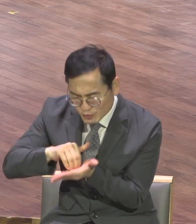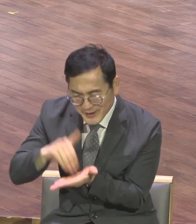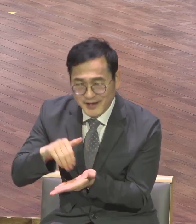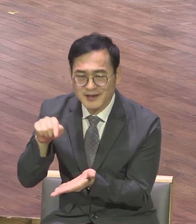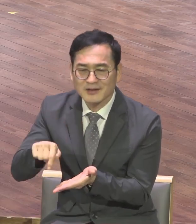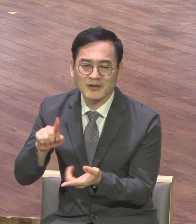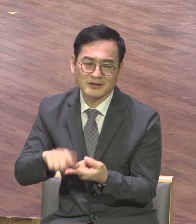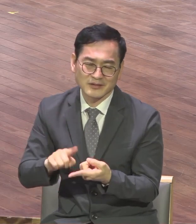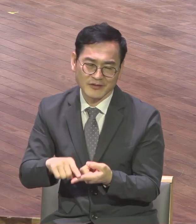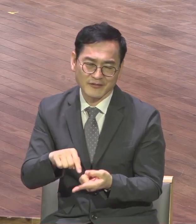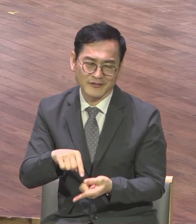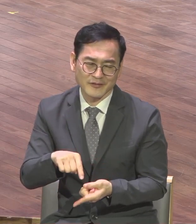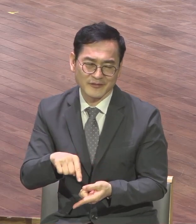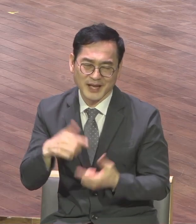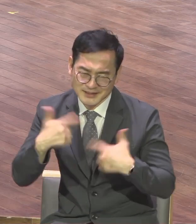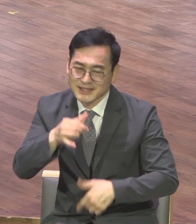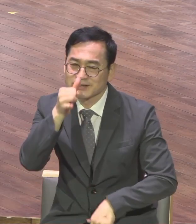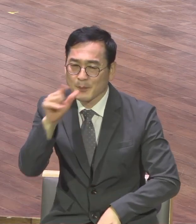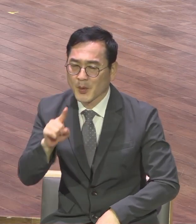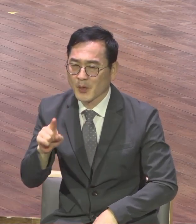그때 내가 복음 전해야 되는데